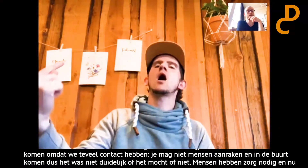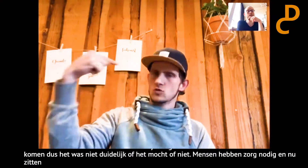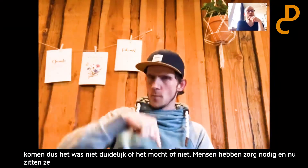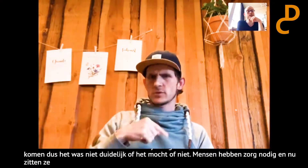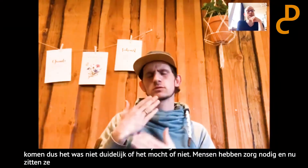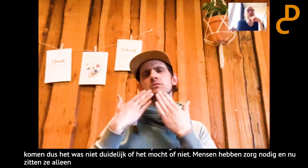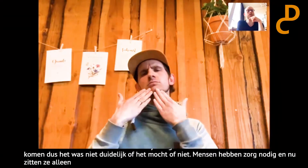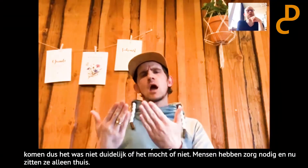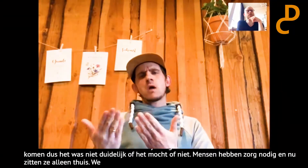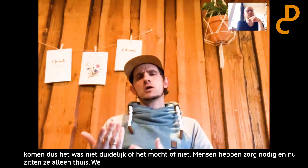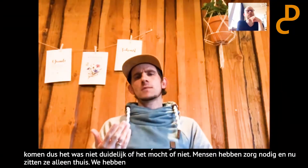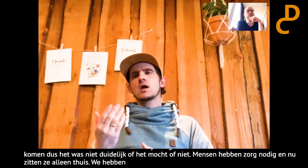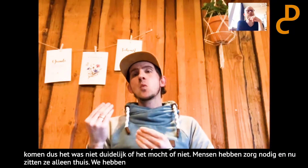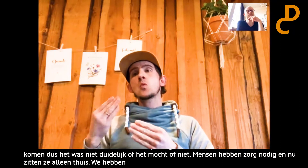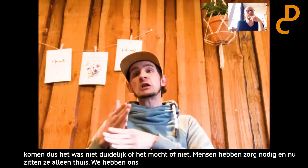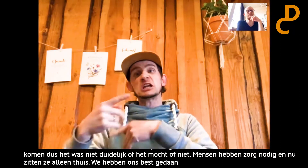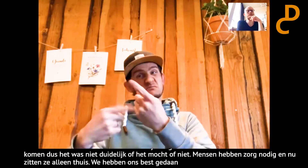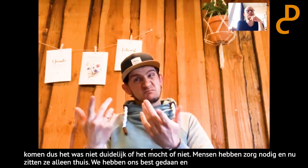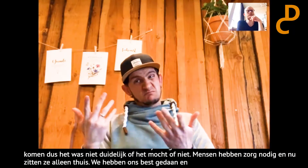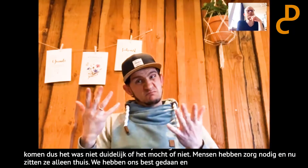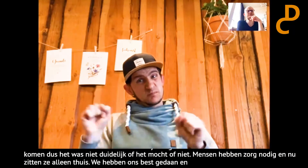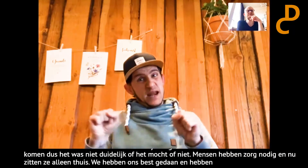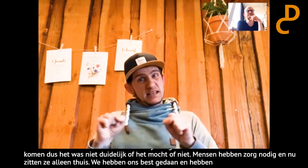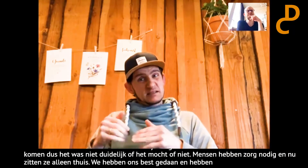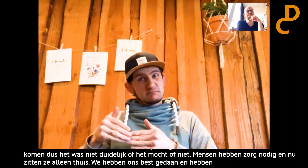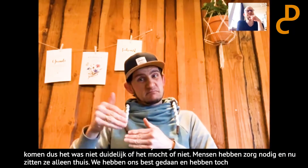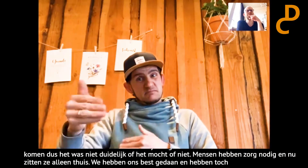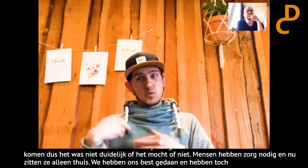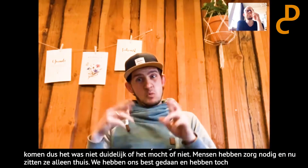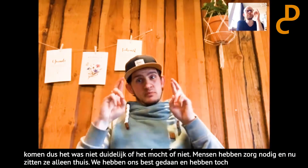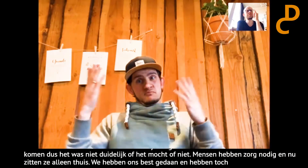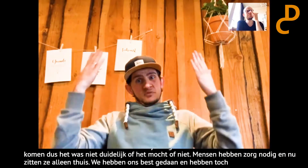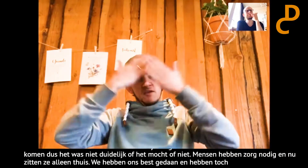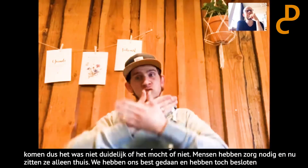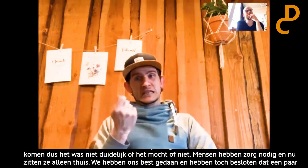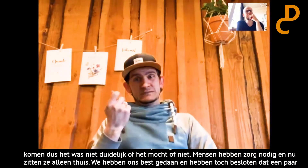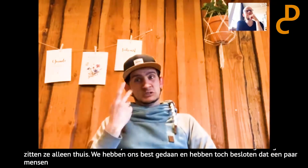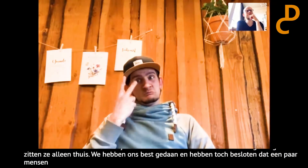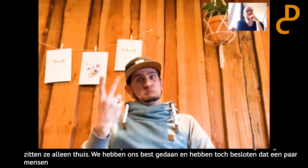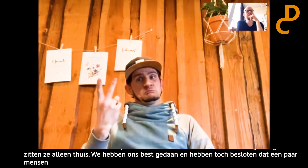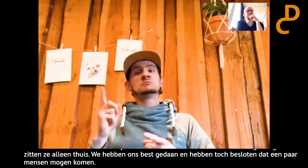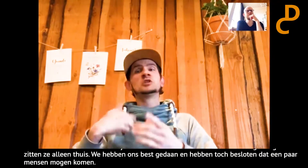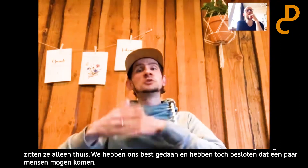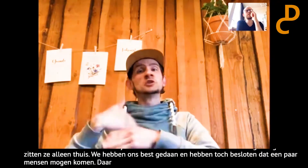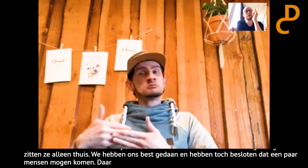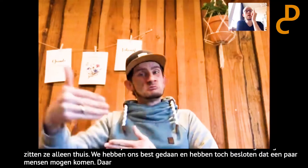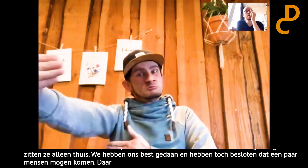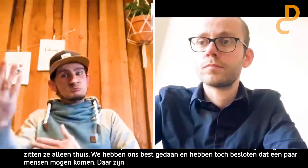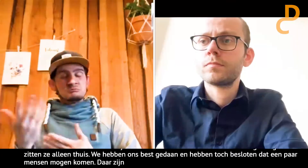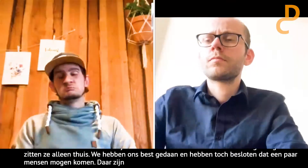toch besloten dat een paar mensen mogen komen. En daar zijn ze heel dankbaar voor. En ja, ik hoop dus dat er vanavond weer nieuws is over wat er nog